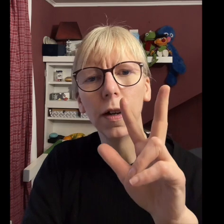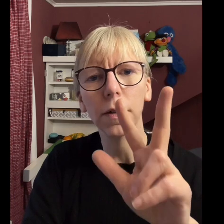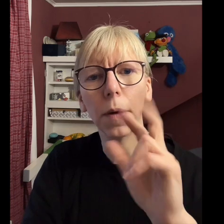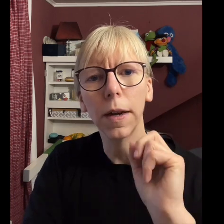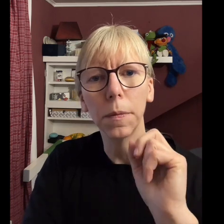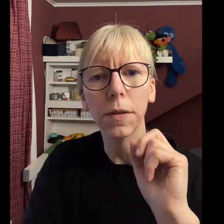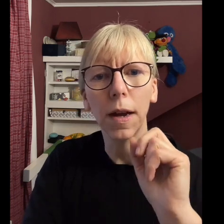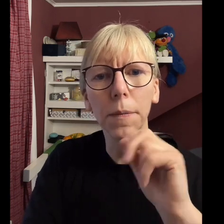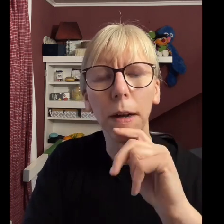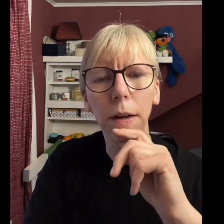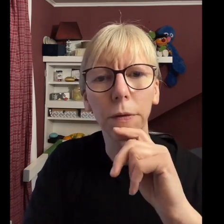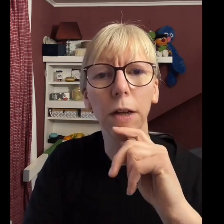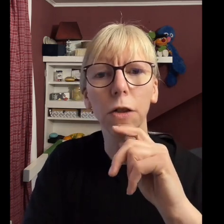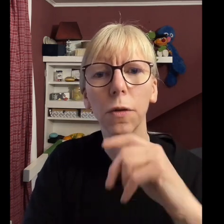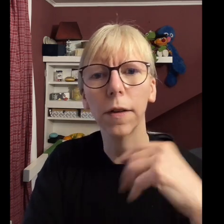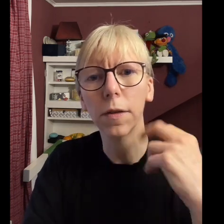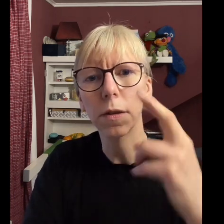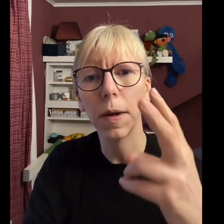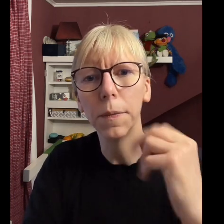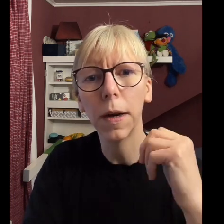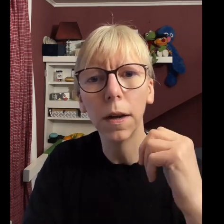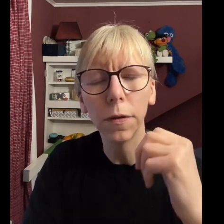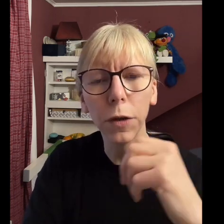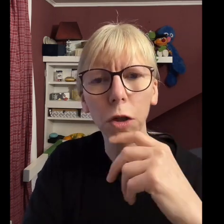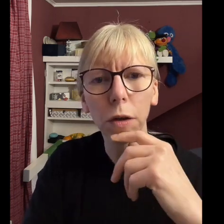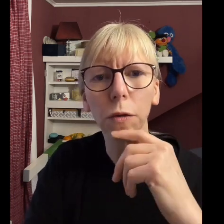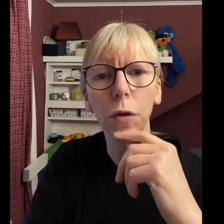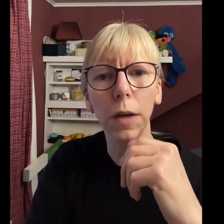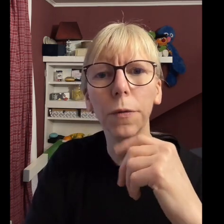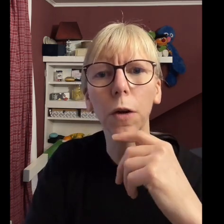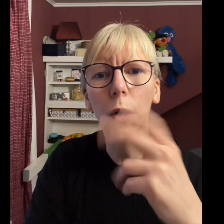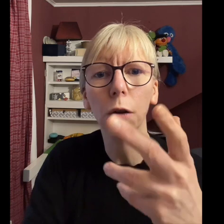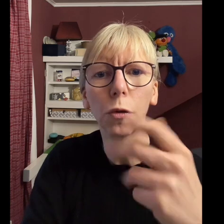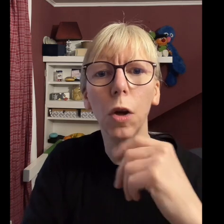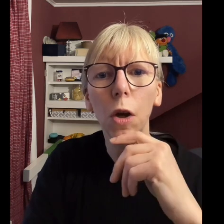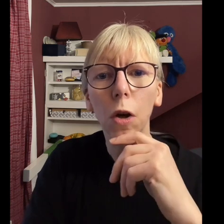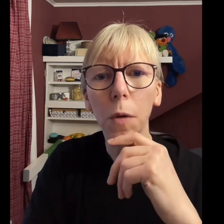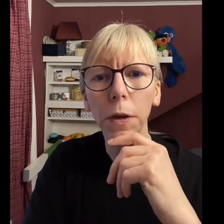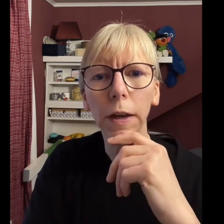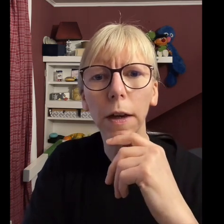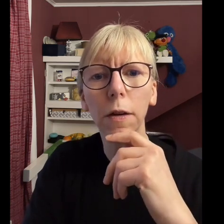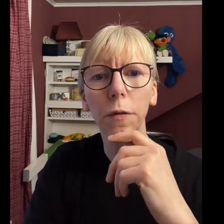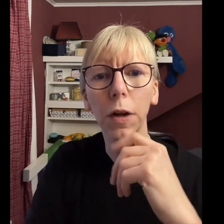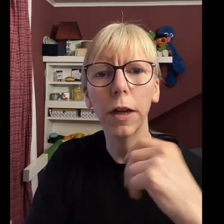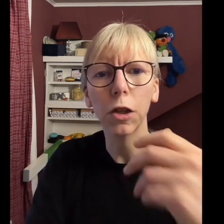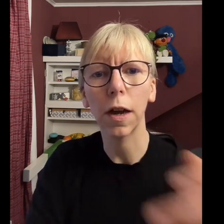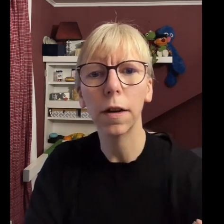zwei bis dreimal Fleisch zu essen, zweimal Fisch. Das ist so die Empfehlung. Robin, gerne. Fleisch kann